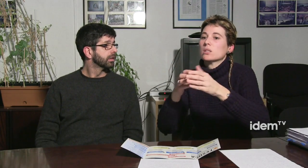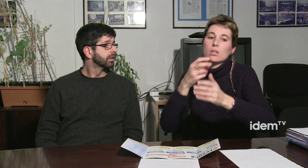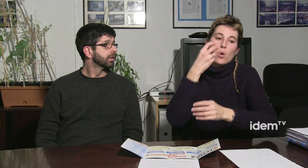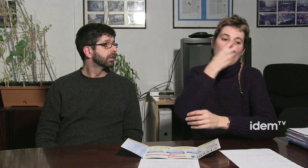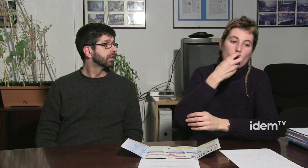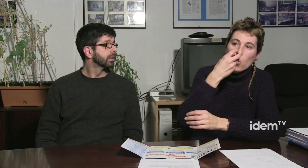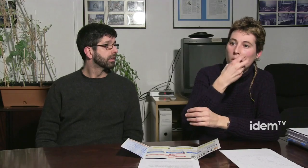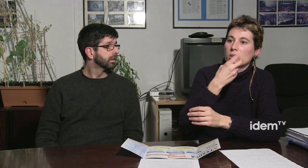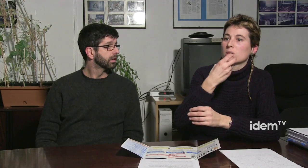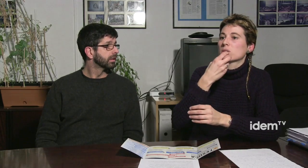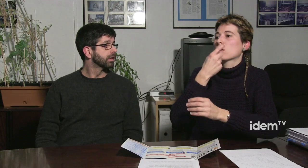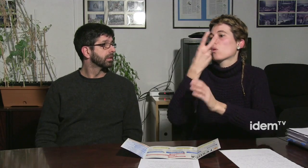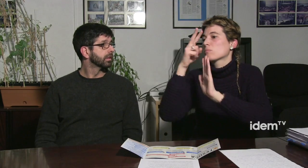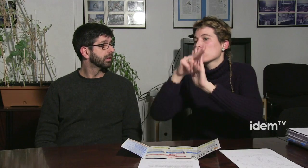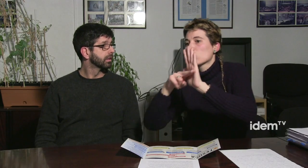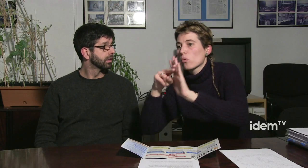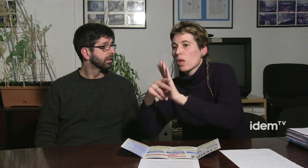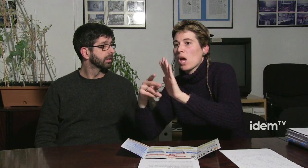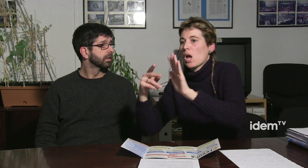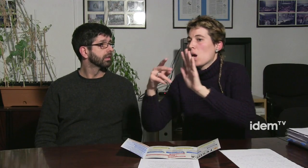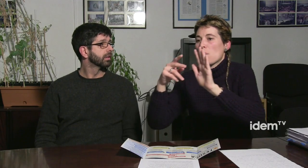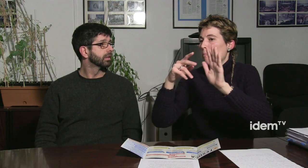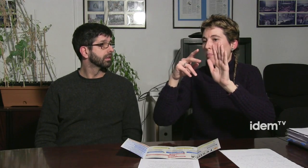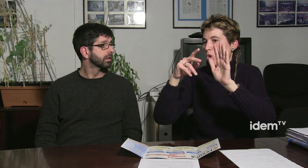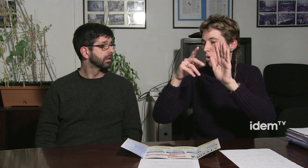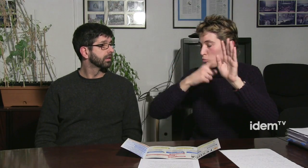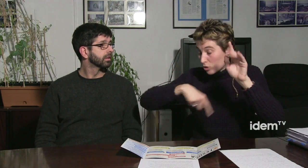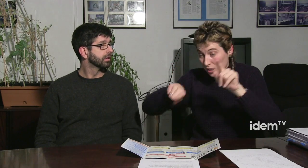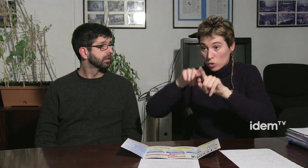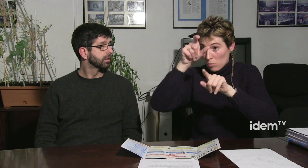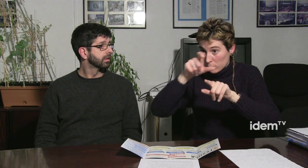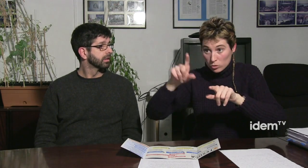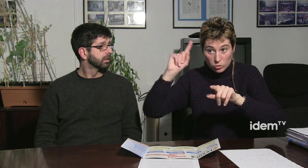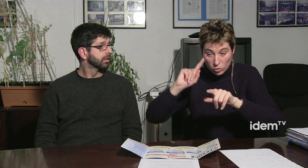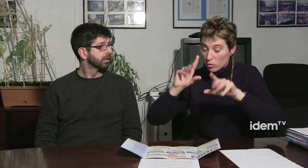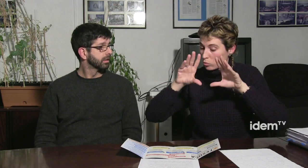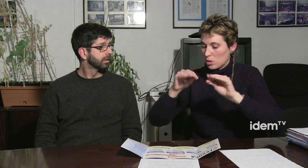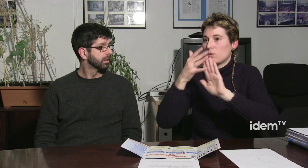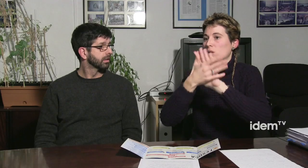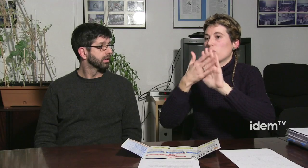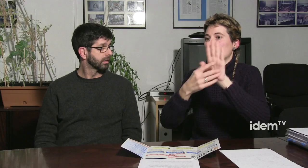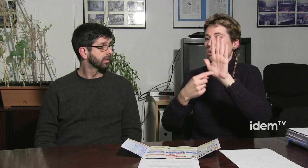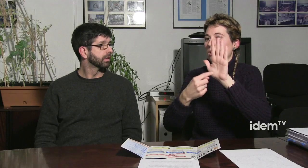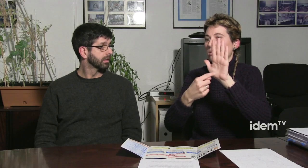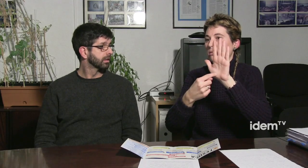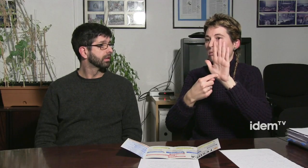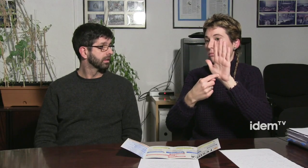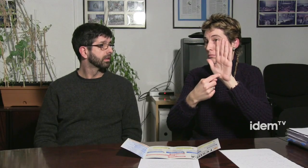algunes manories també siguin oralistes o utilitzin altres sistemes com el bimodal però les persones sordes utilitzem la